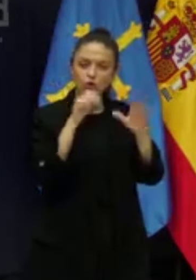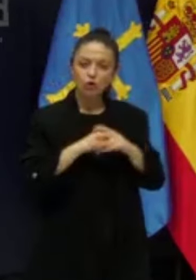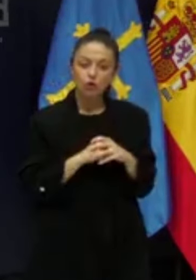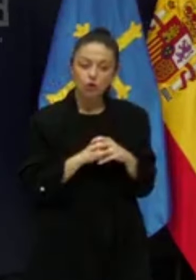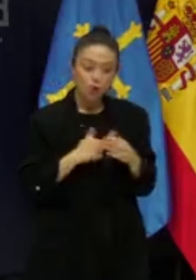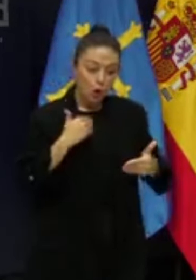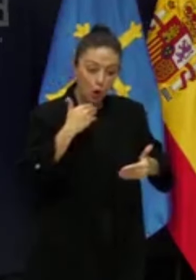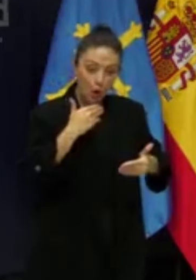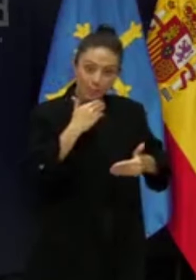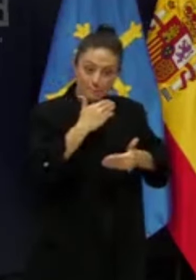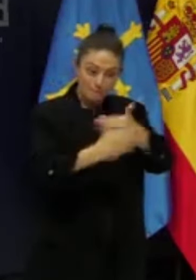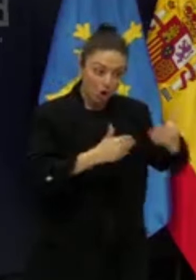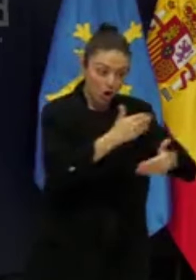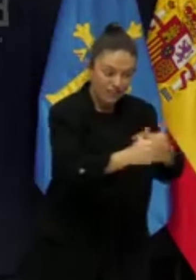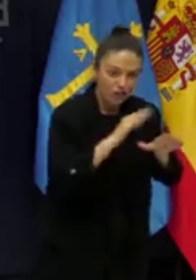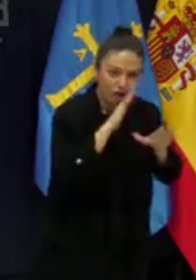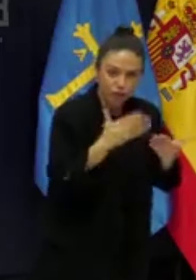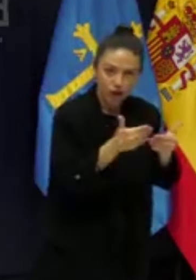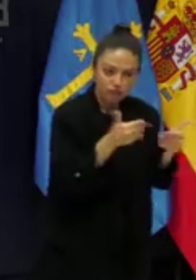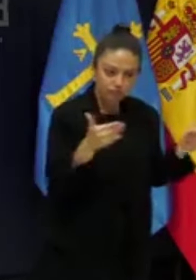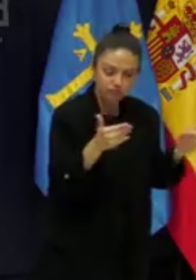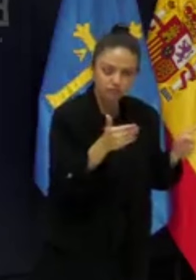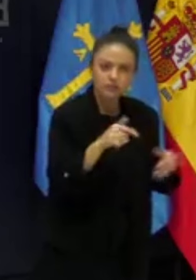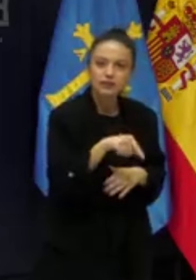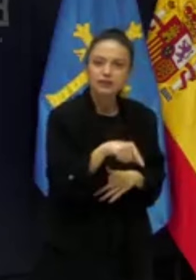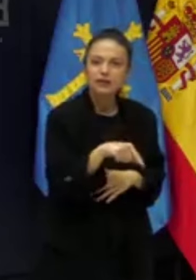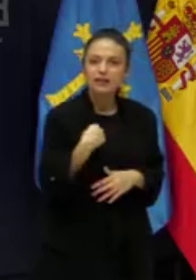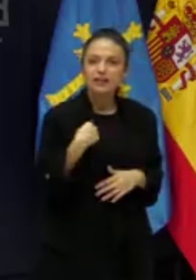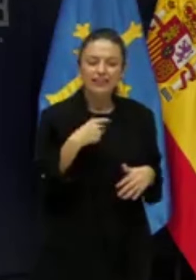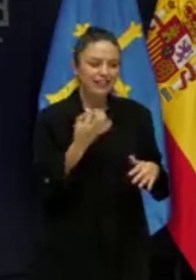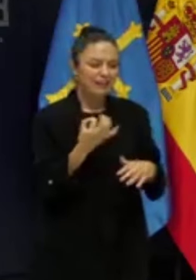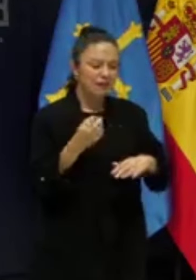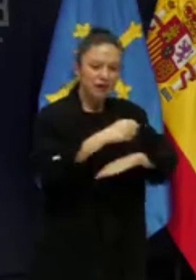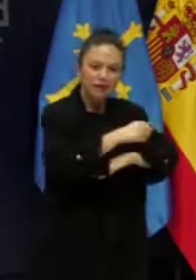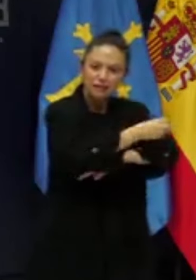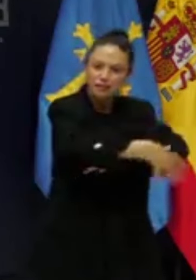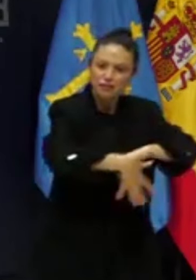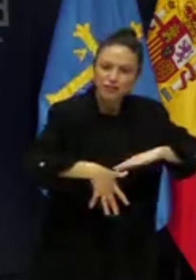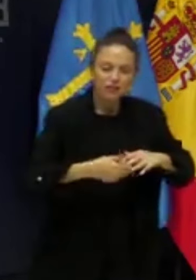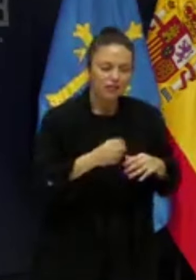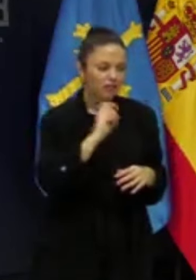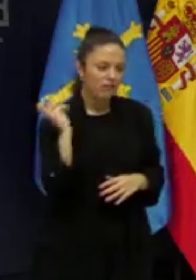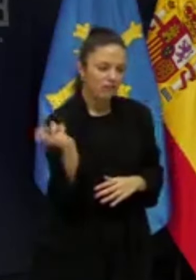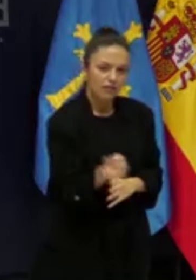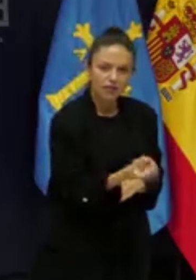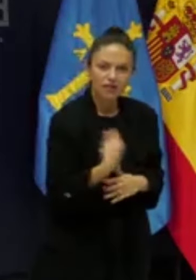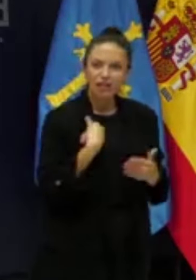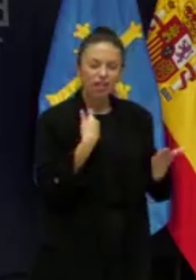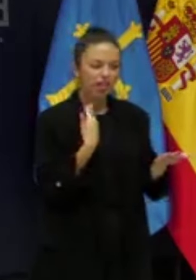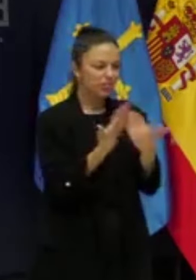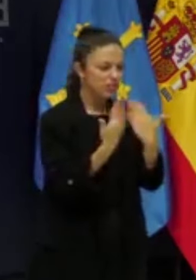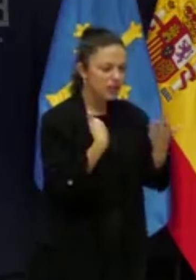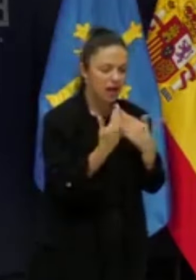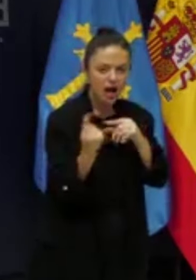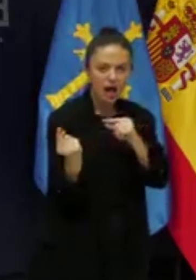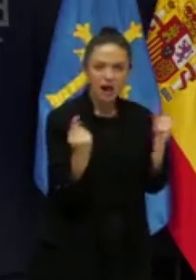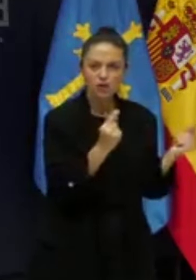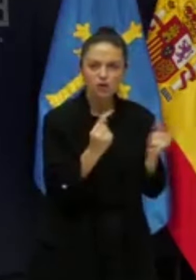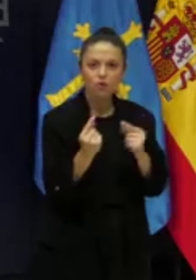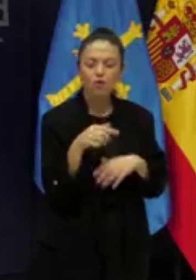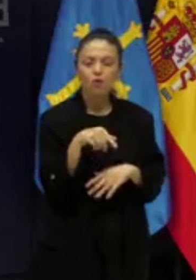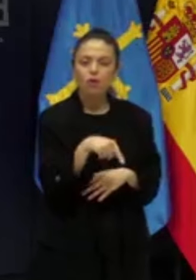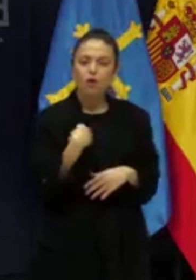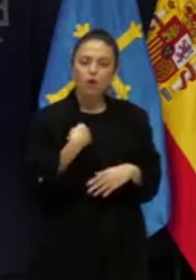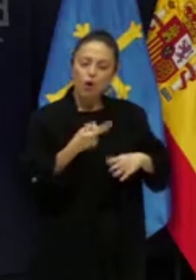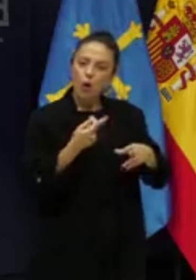en todo el proceso que se abre ahora, que tiene que ser un proceso multilateral, de mucho diálogo, en el que, evidentemente, en el Consejo de Política